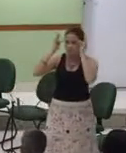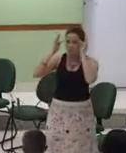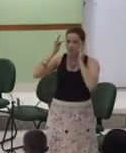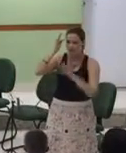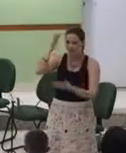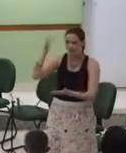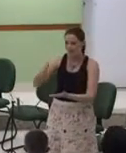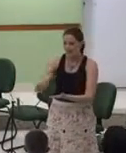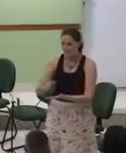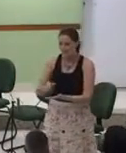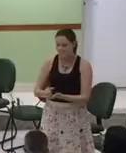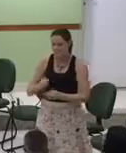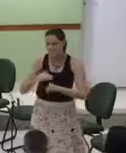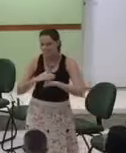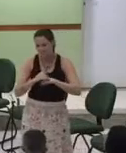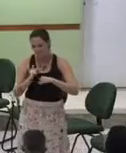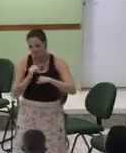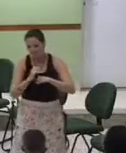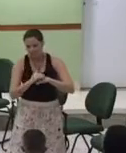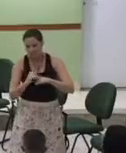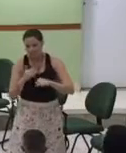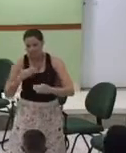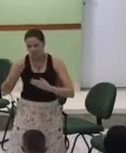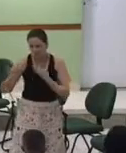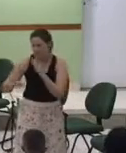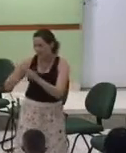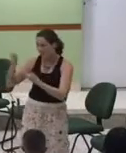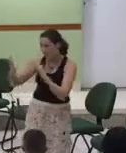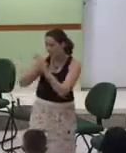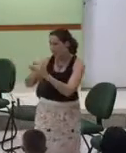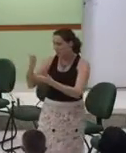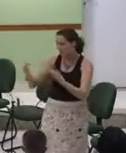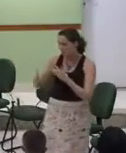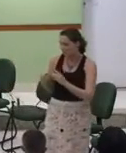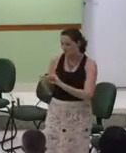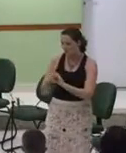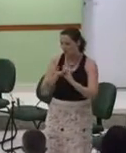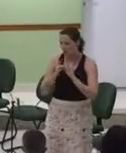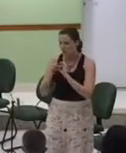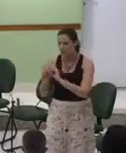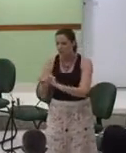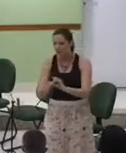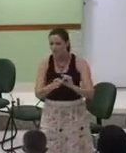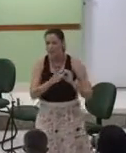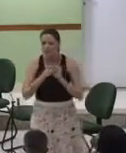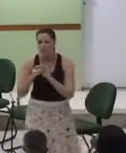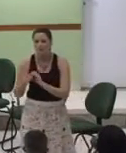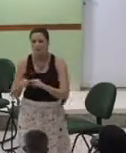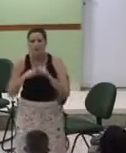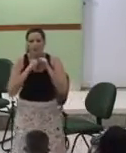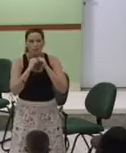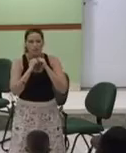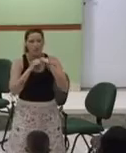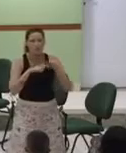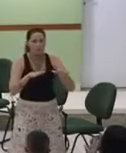consolação Intimidade e comunhão Vem me